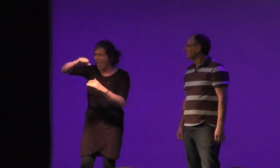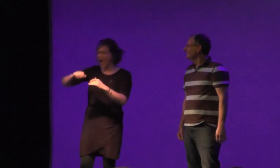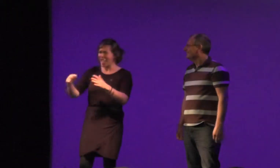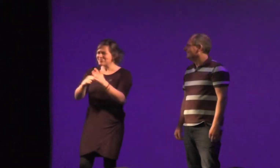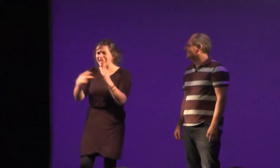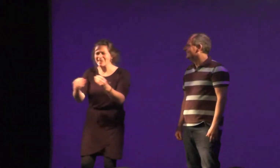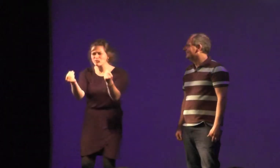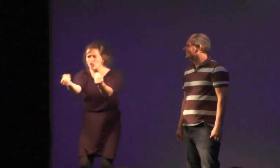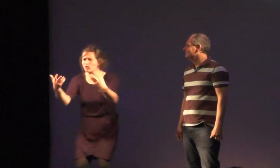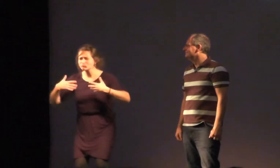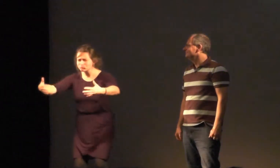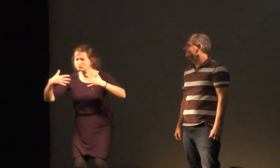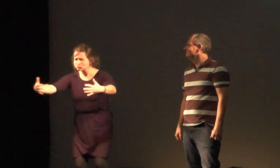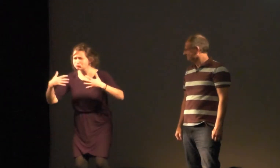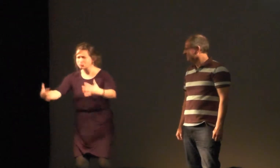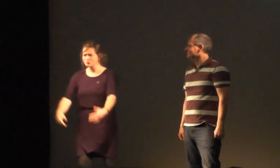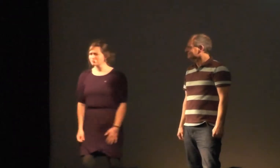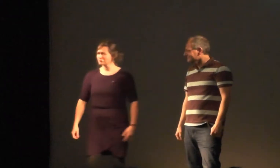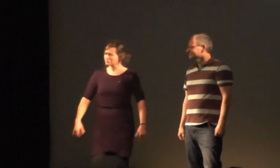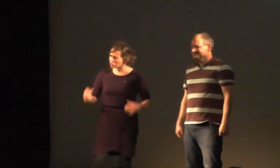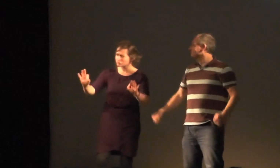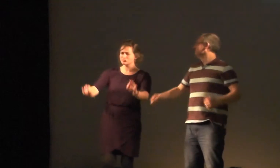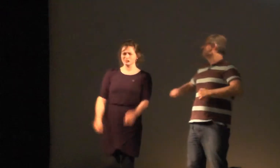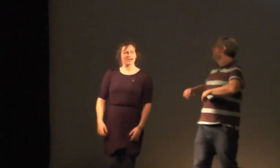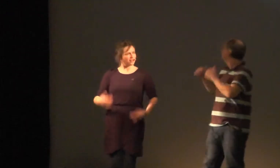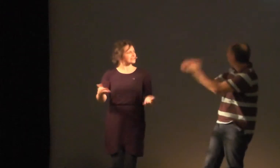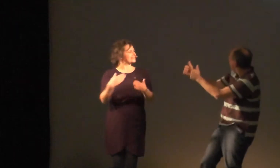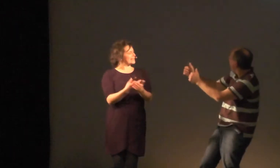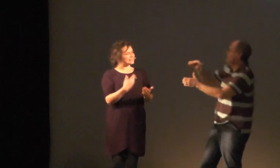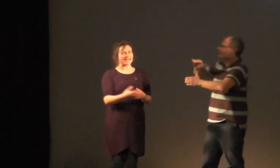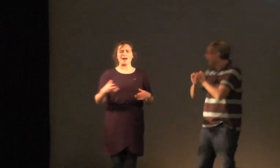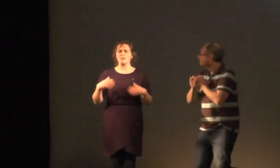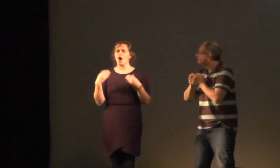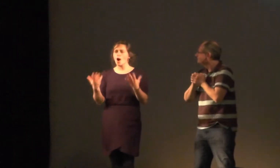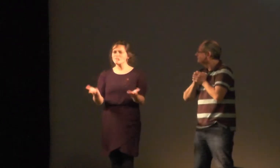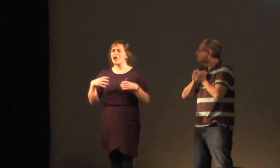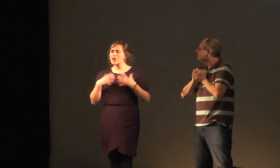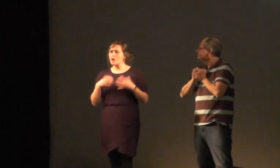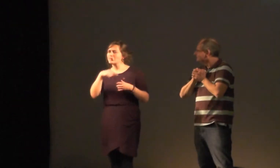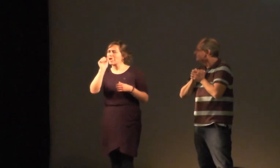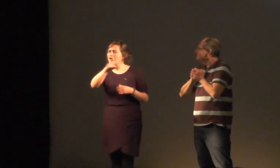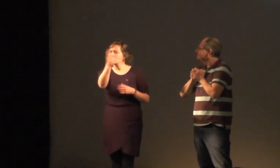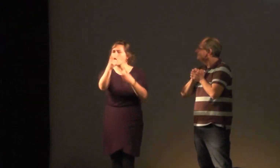Okay, und ein mehr Energie noch den Applaus. Super, okay. Ja, klar. Genau, deshalb.